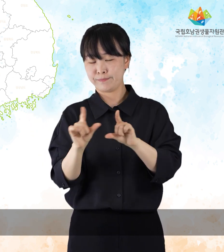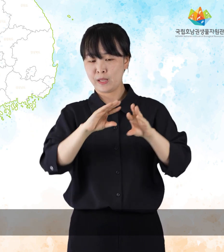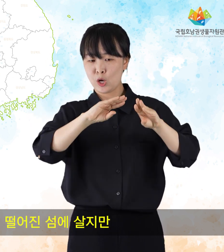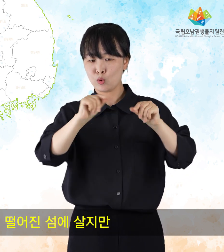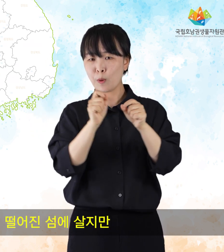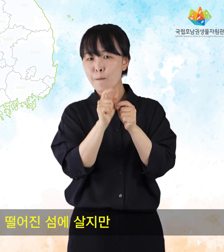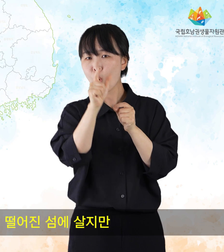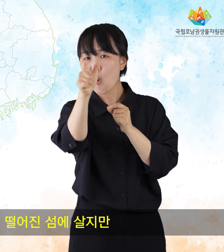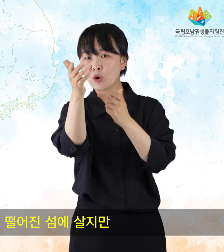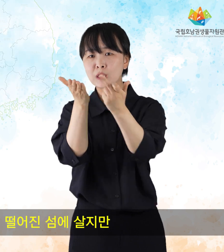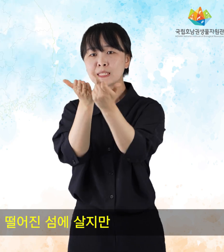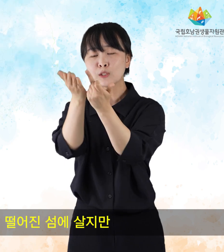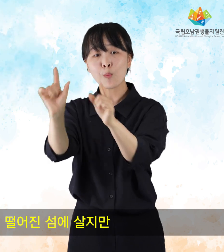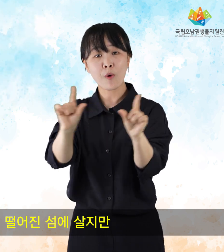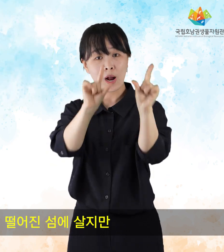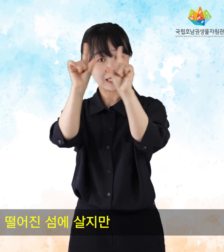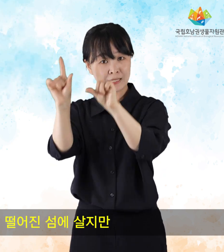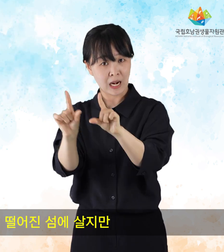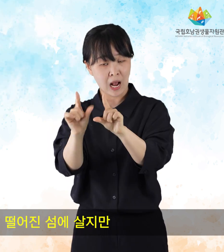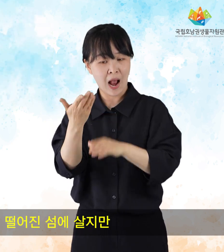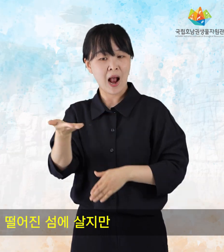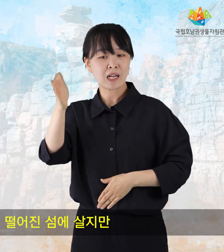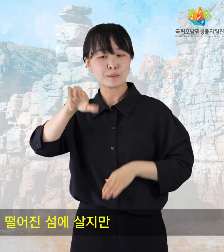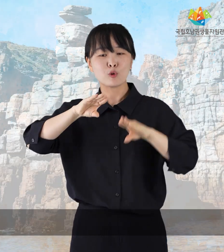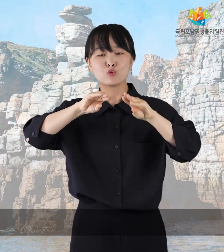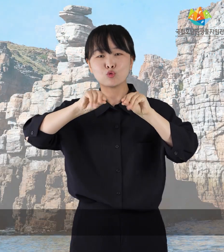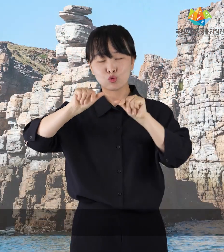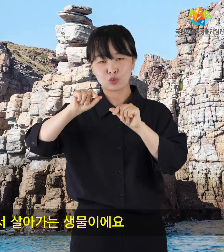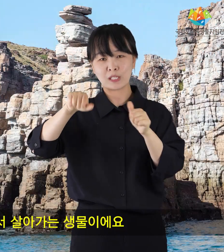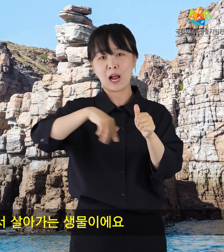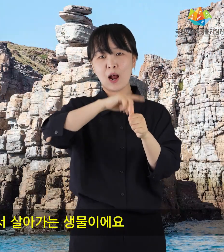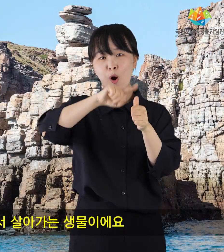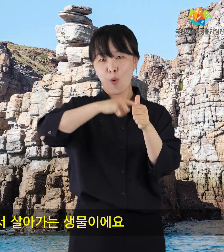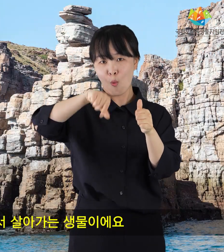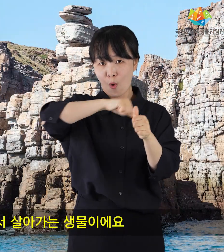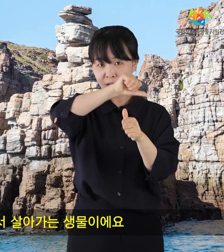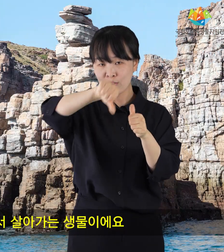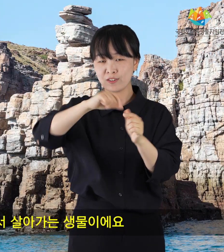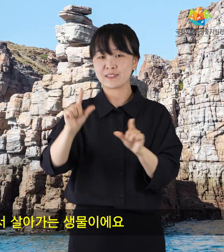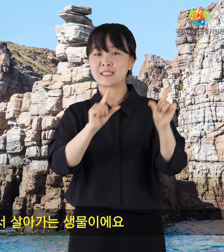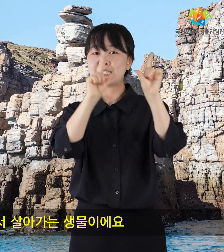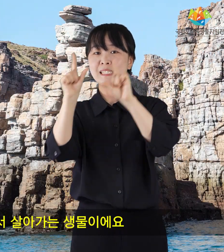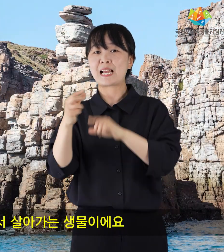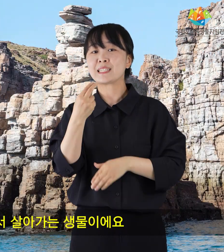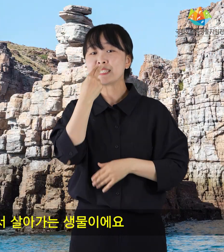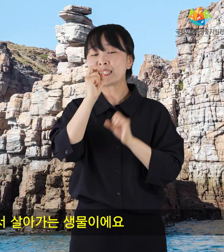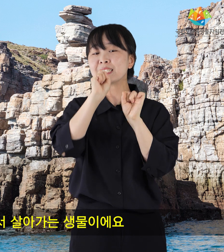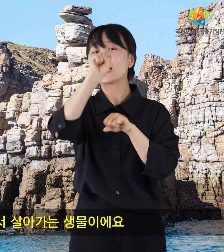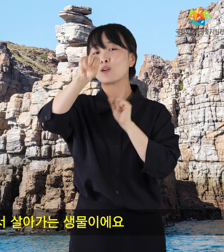육지와 멀리 떨어진 섬에 살지만 육상 생태계에서 살아가는 생물이에요.